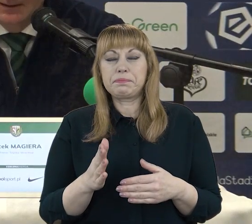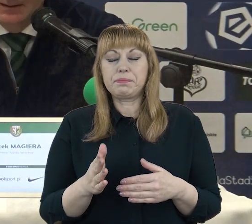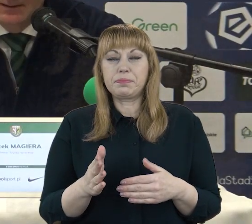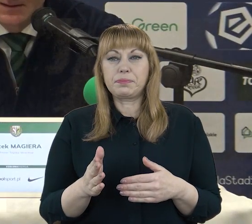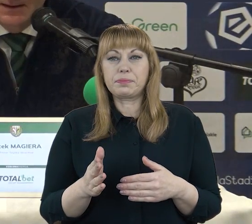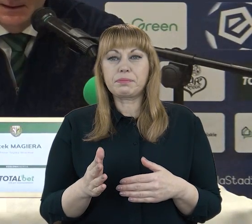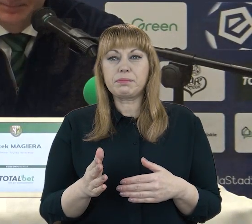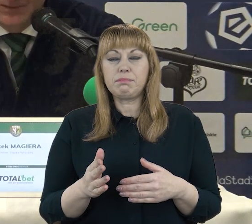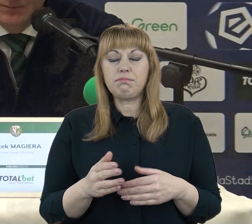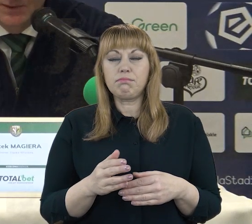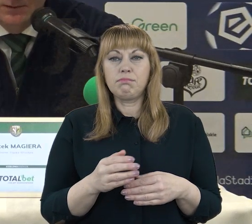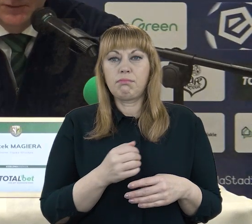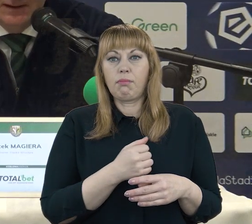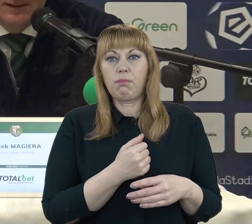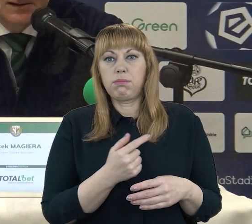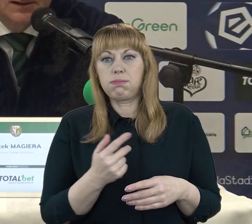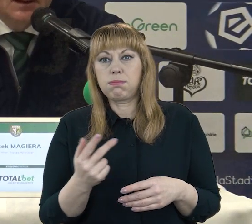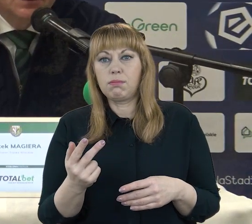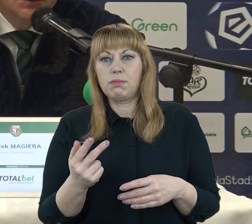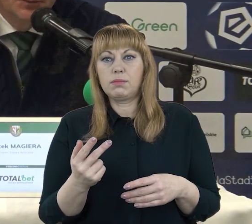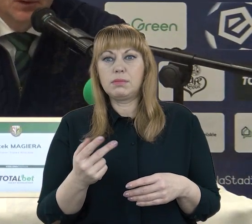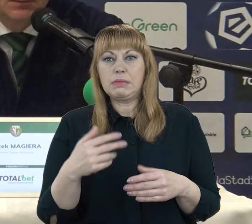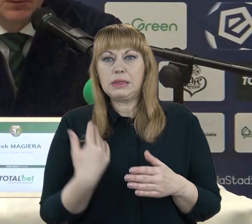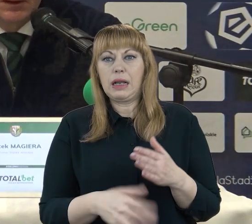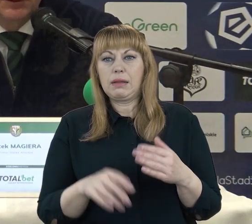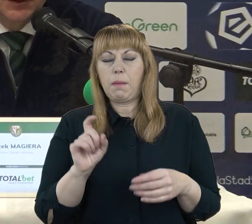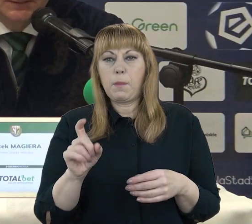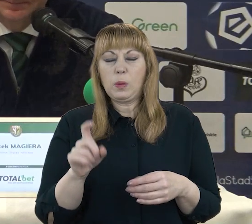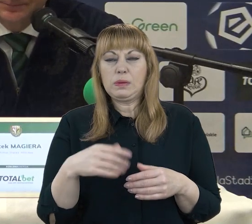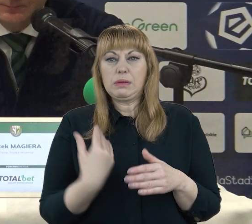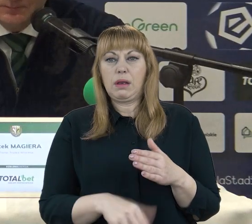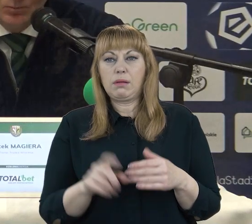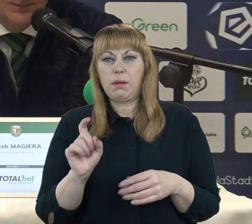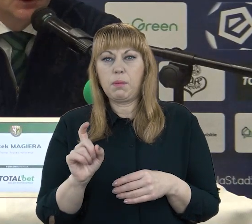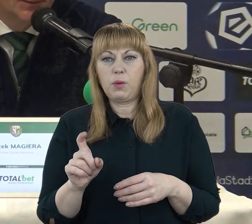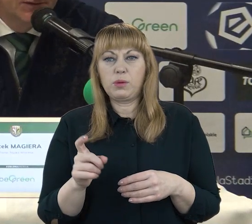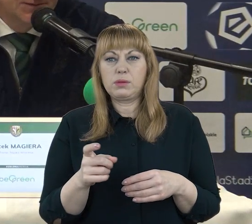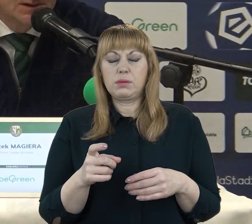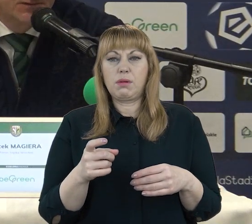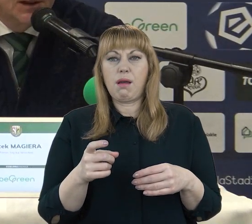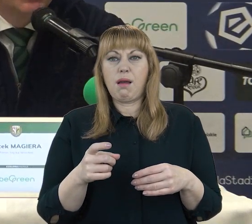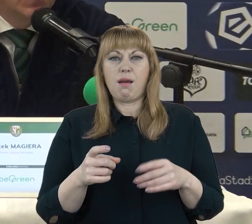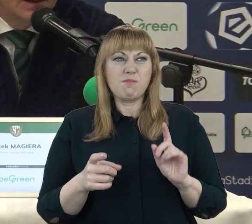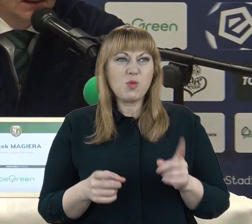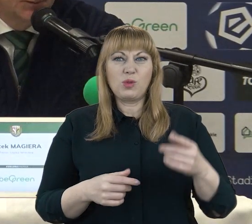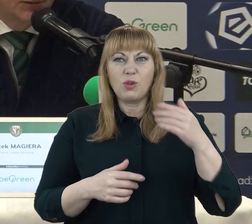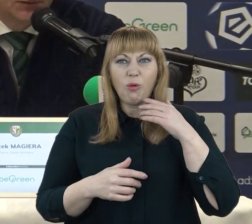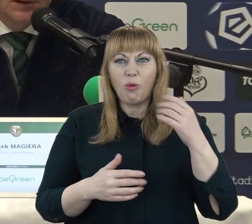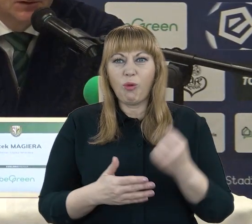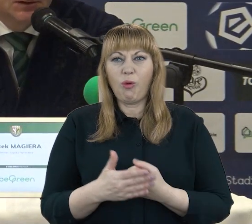Później seria momentów takich, gdzie traciliśmy punkty, mimo tego, że te punkty powinniśmy zdobywać i wiemy, z jakich powodów. Dzisiaj już